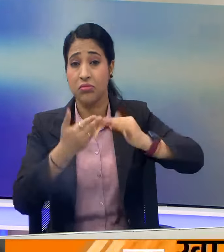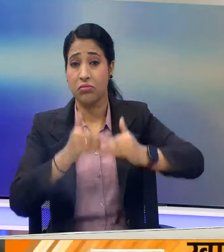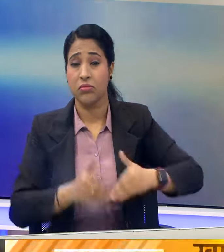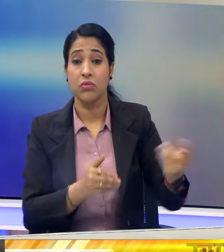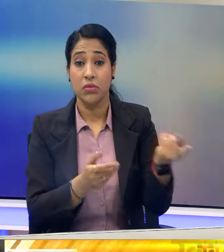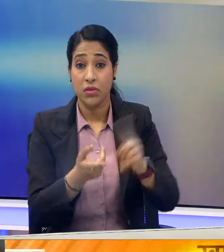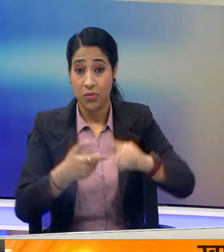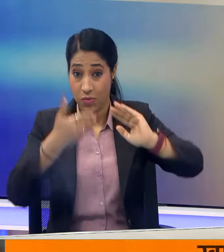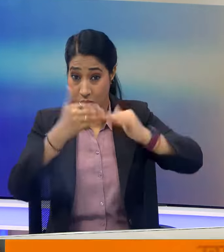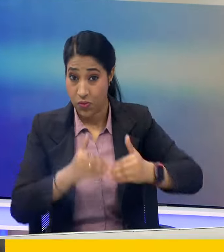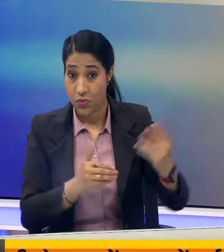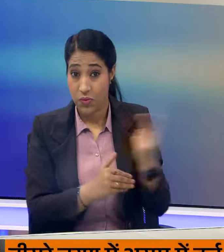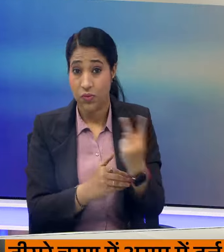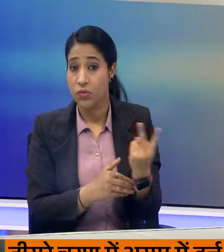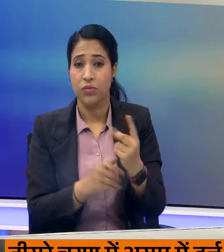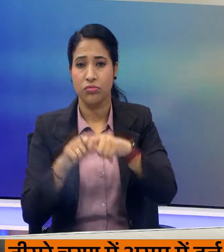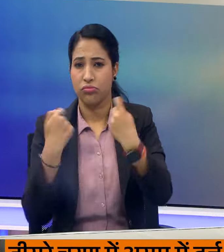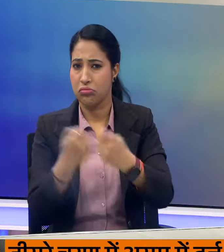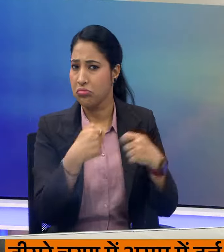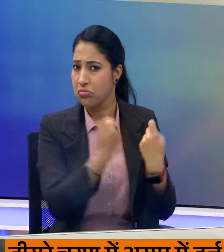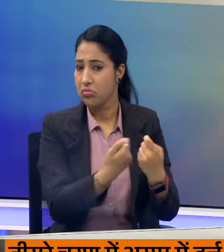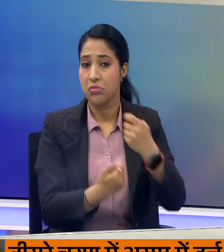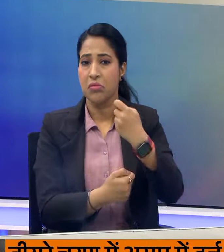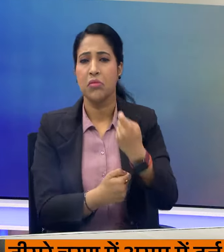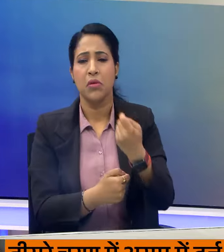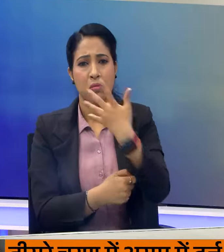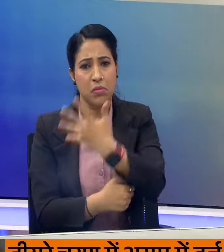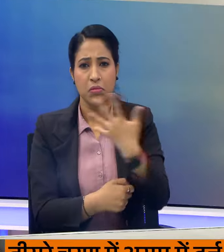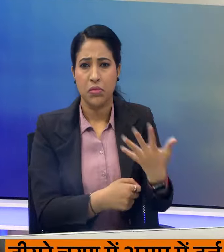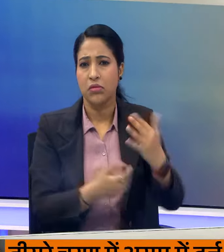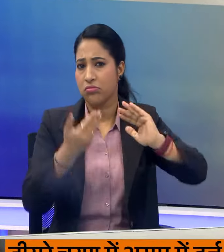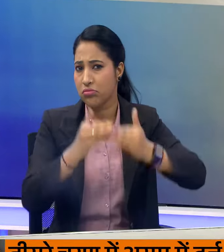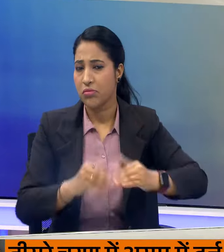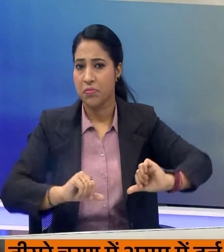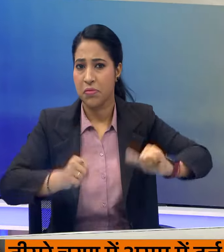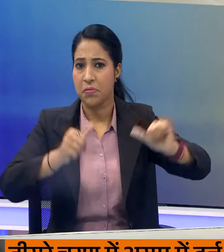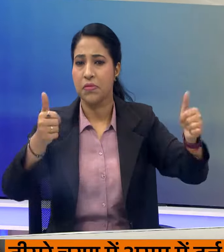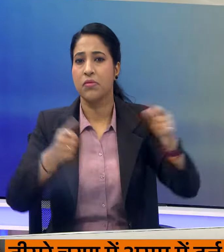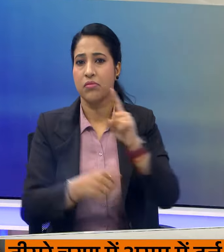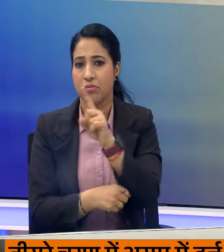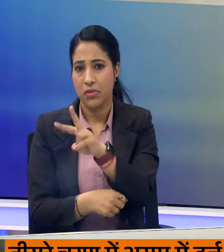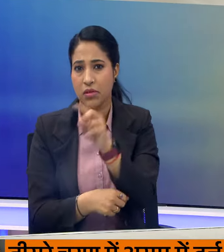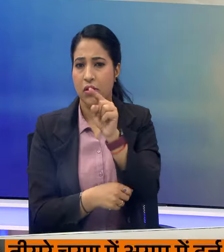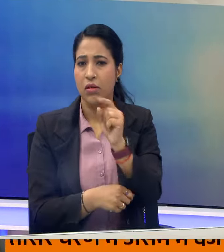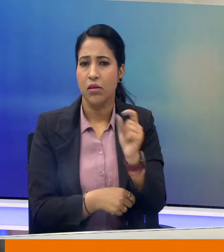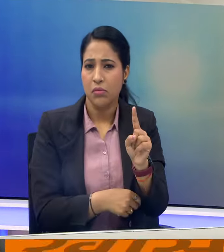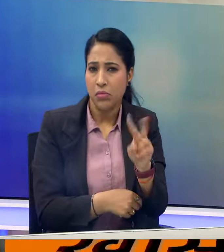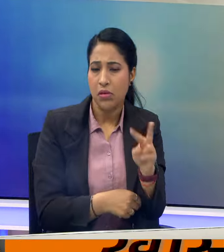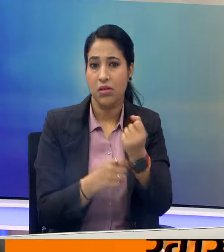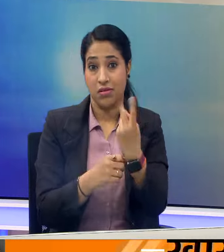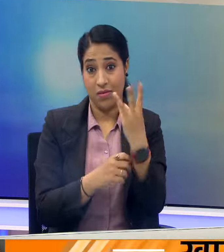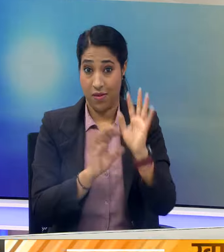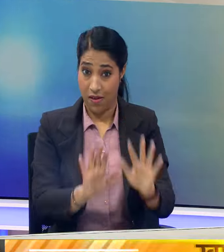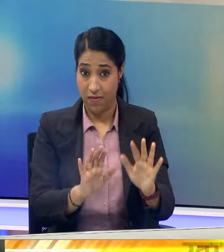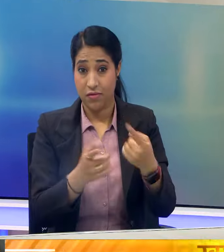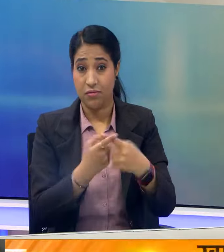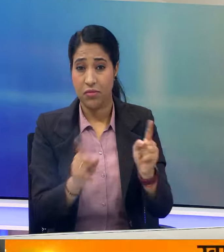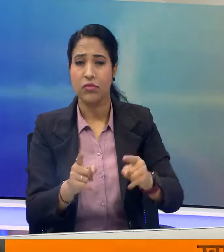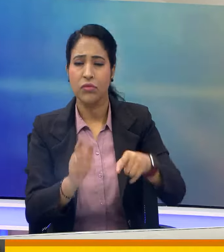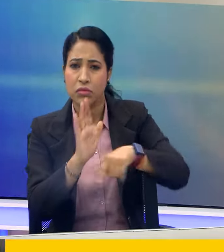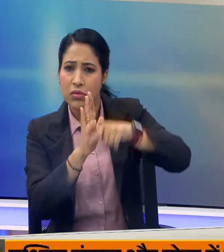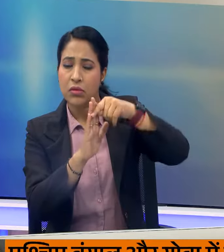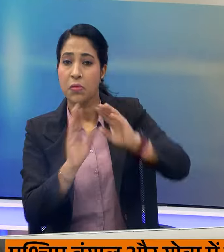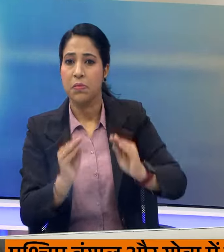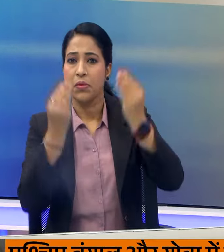टूनामेंट की बात करें तो दोनों टीमों के पास सबतक पांच-पांच मैचों मेजीत के साथ 12 बारा आंग हासल है हाला कि तालिका की बात करें तो